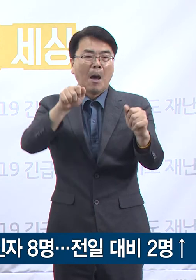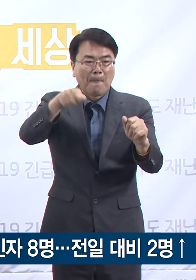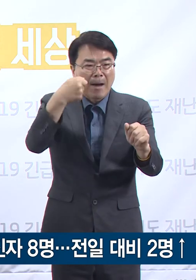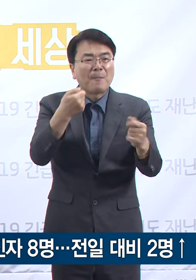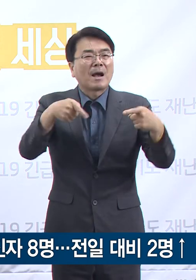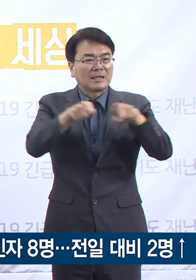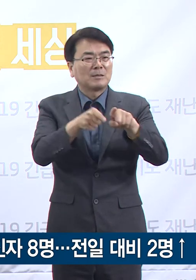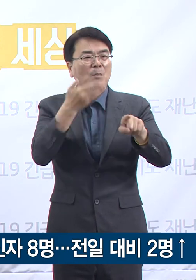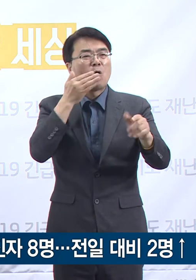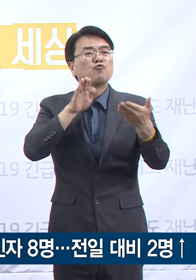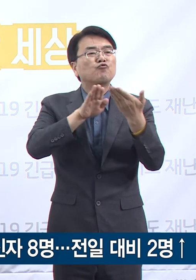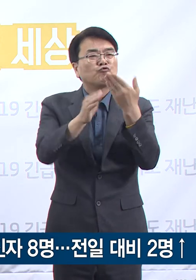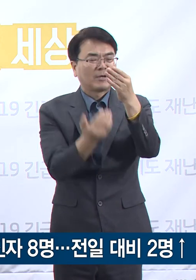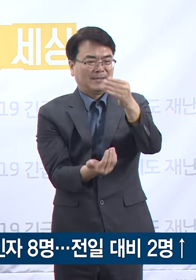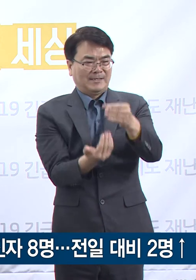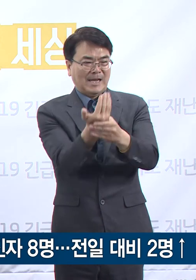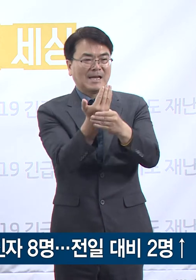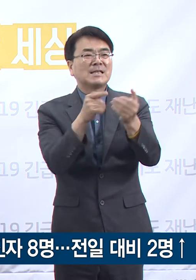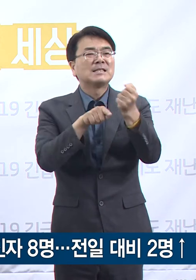발현되었습니다.